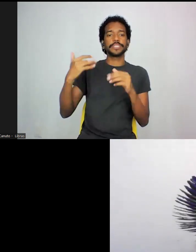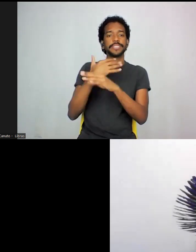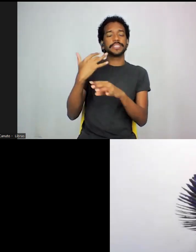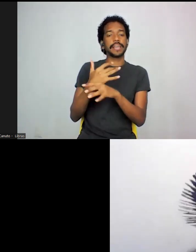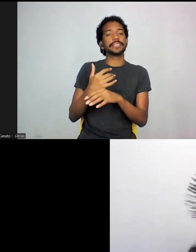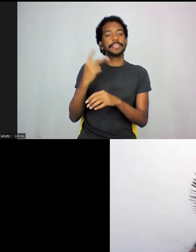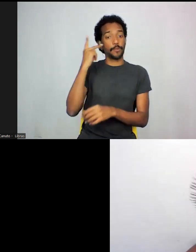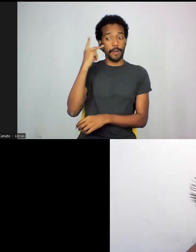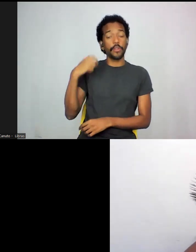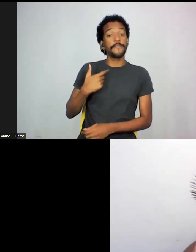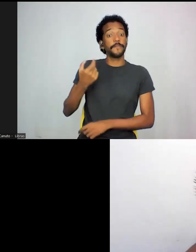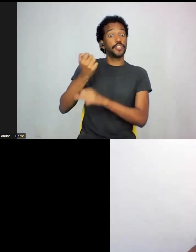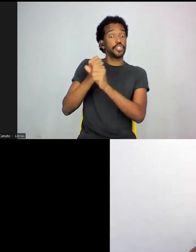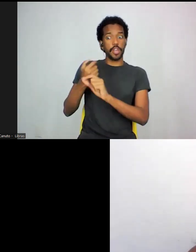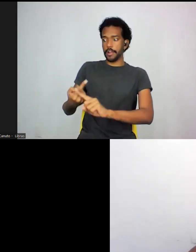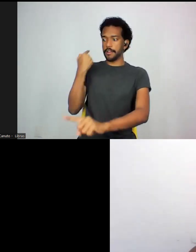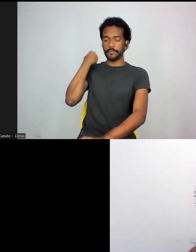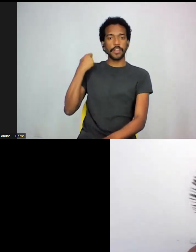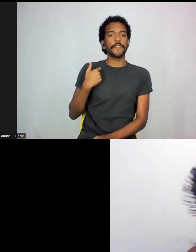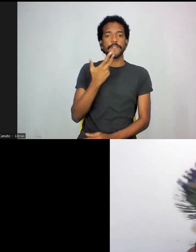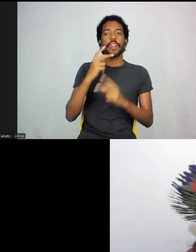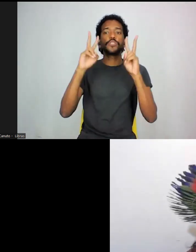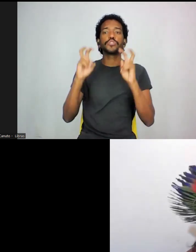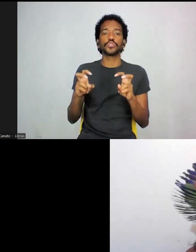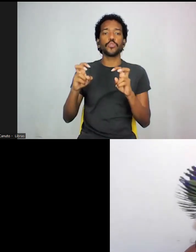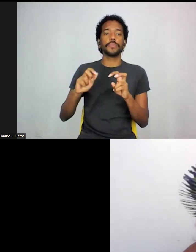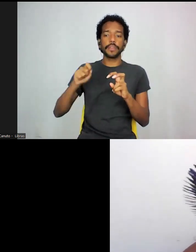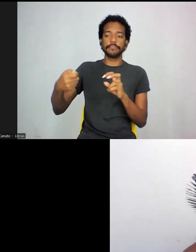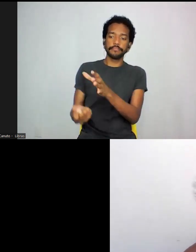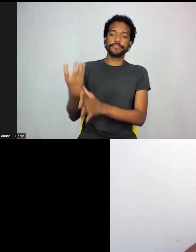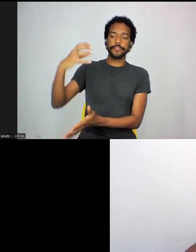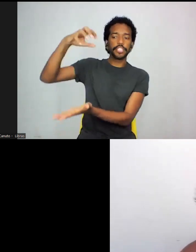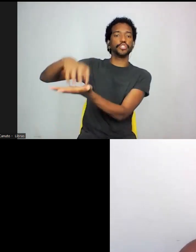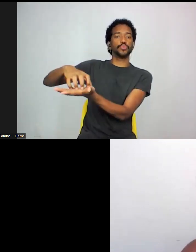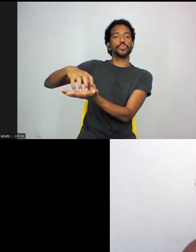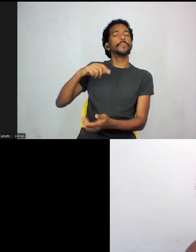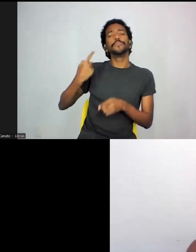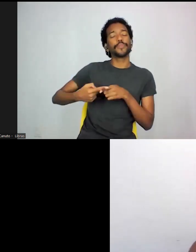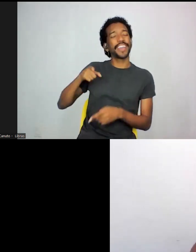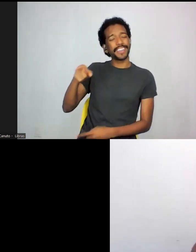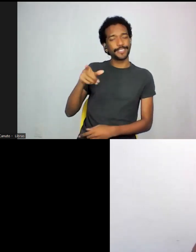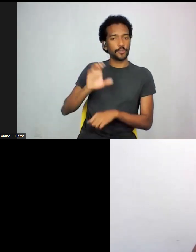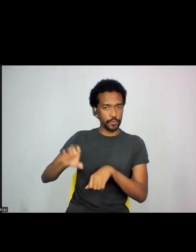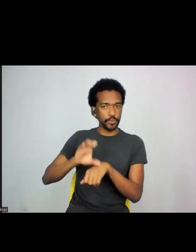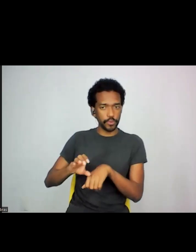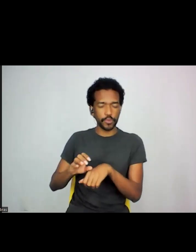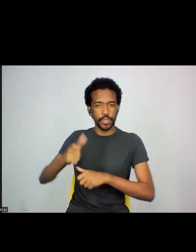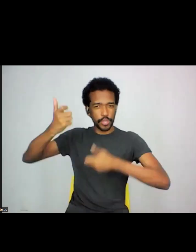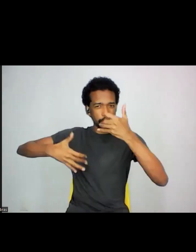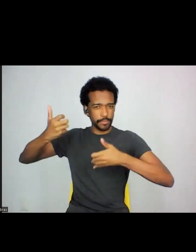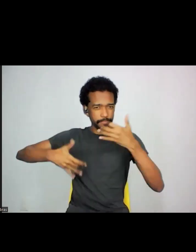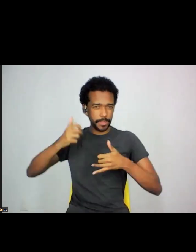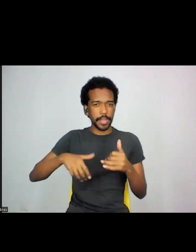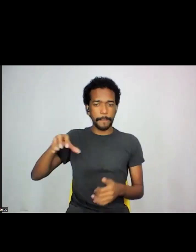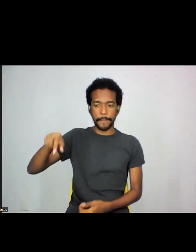esse curso, e aí, deixa eu falar da questão da institucionalização, esse curso, eu conto a história da cidade de São Paulo a partir do ponto de vista